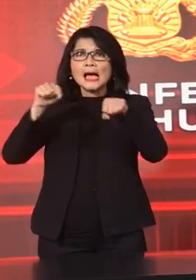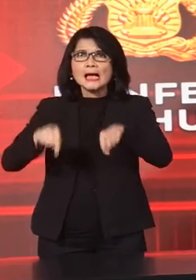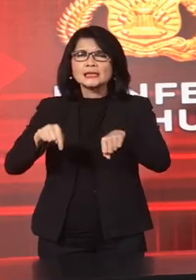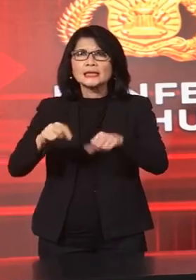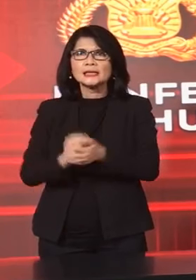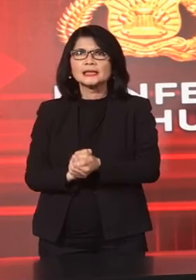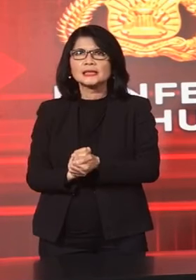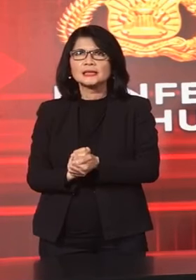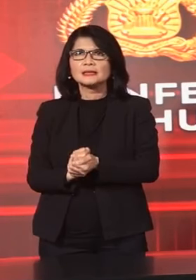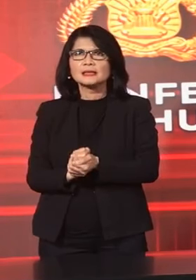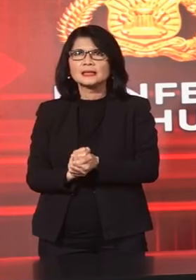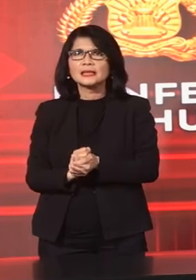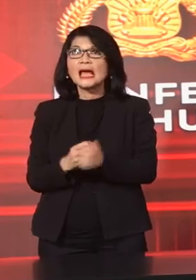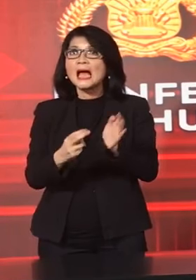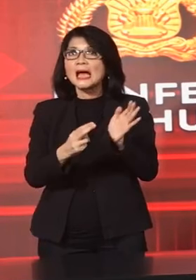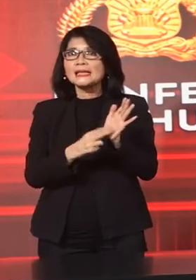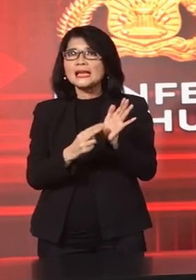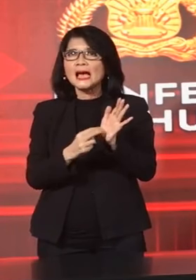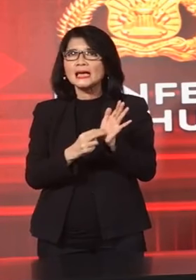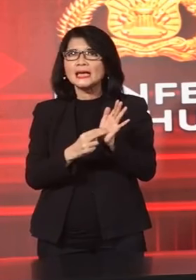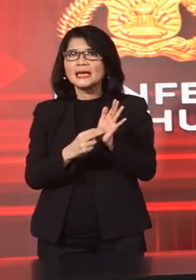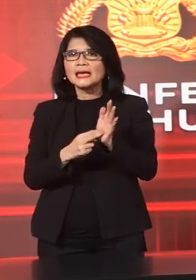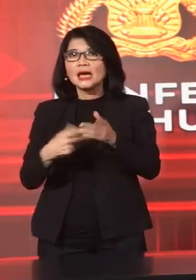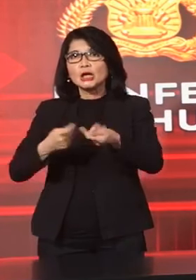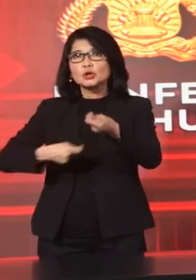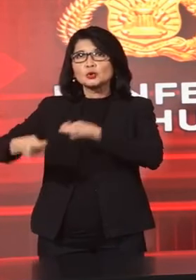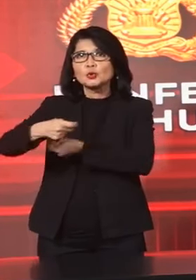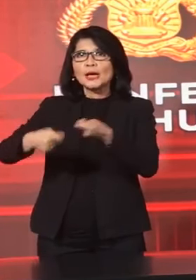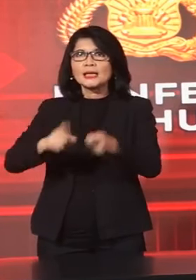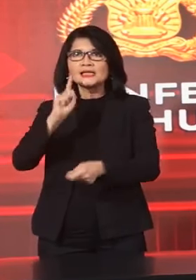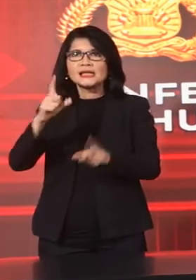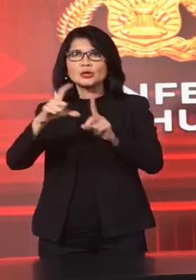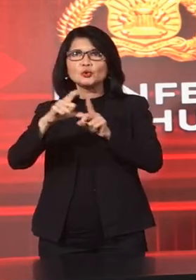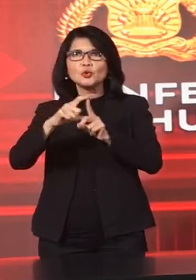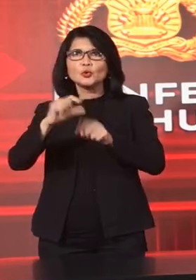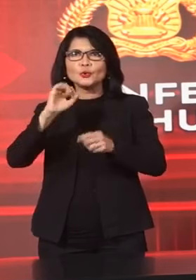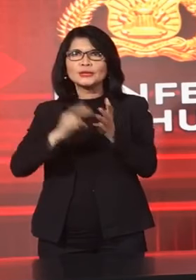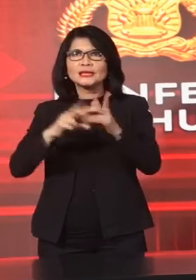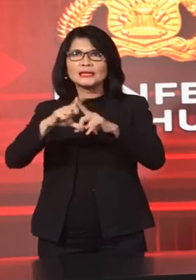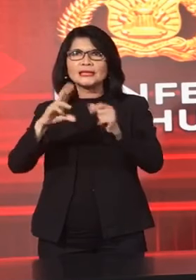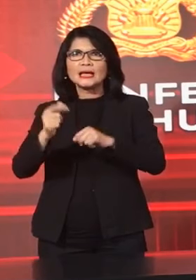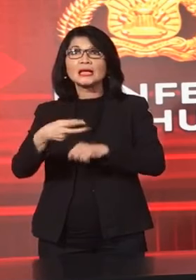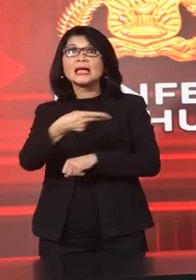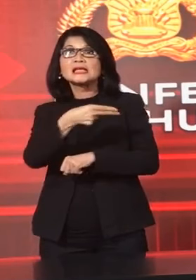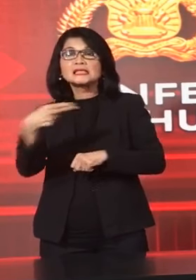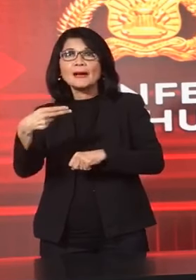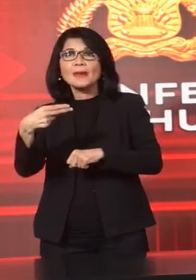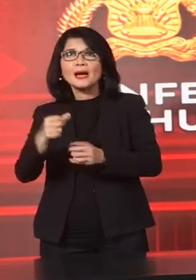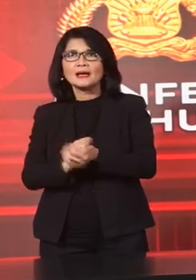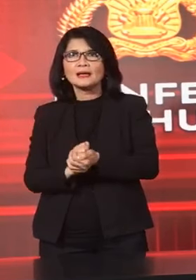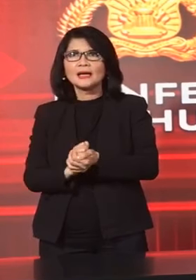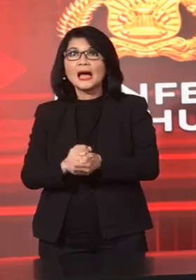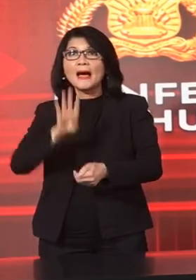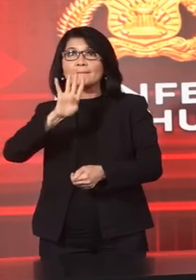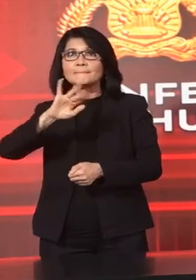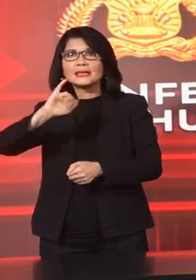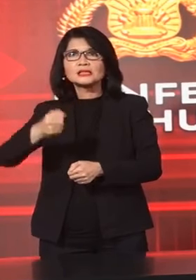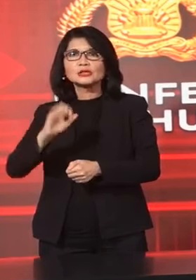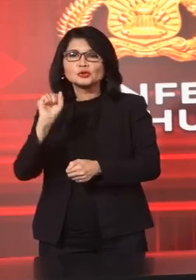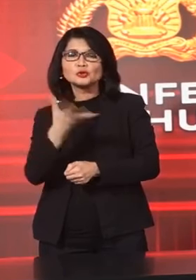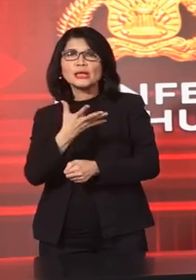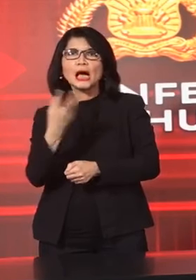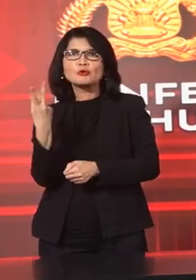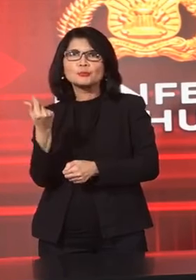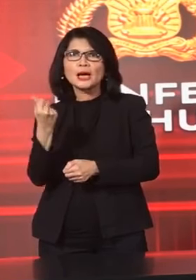Nilai Tukar Satu Dinar Setara Dengan 4 Juta Rupiah